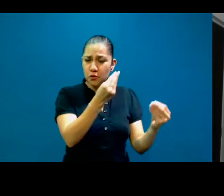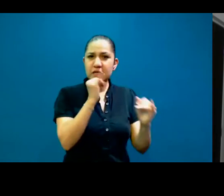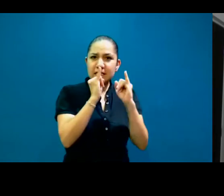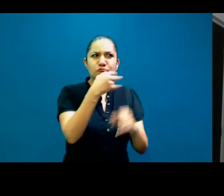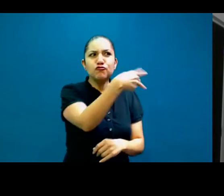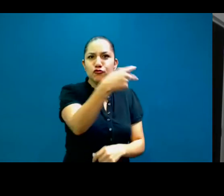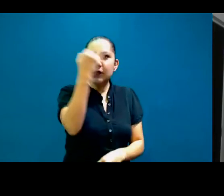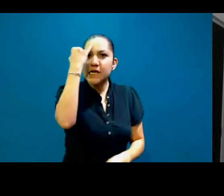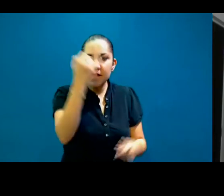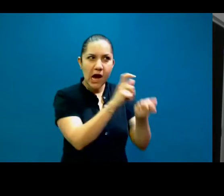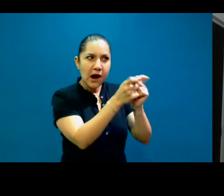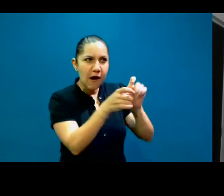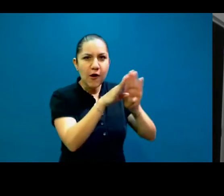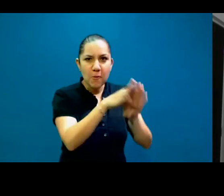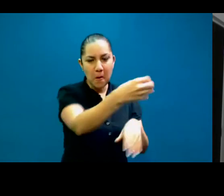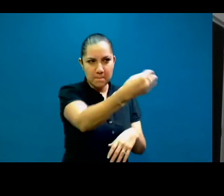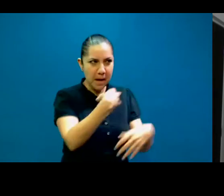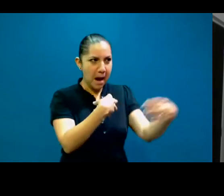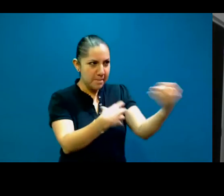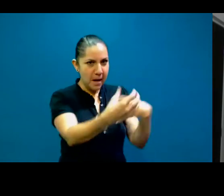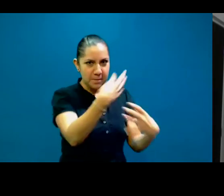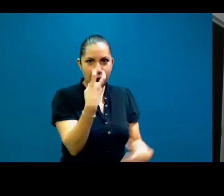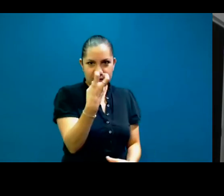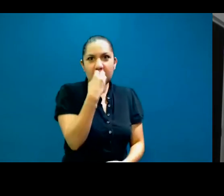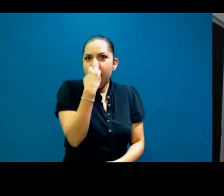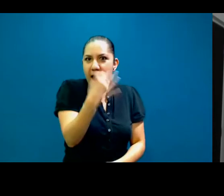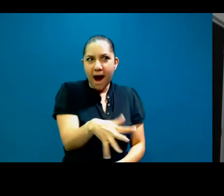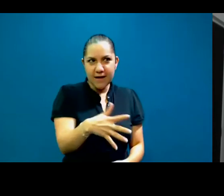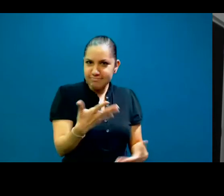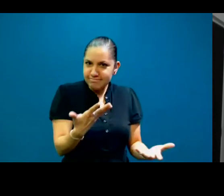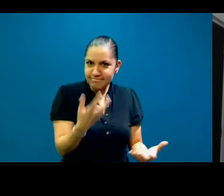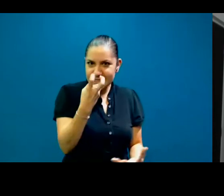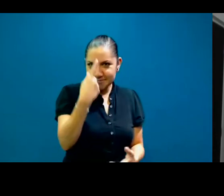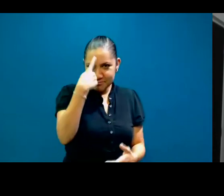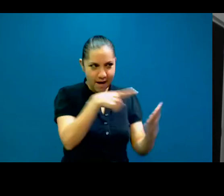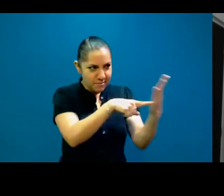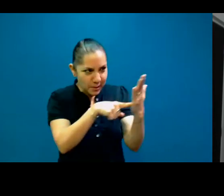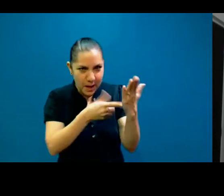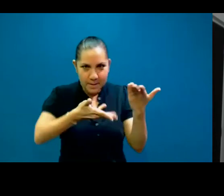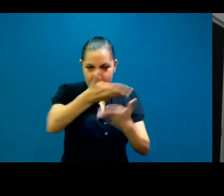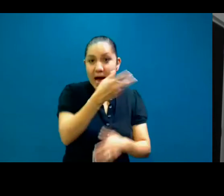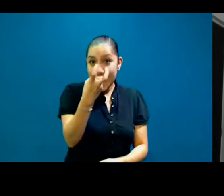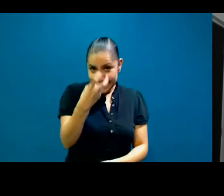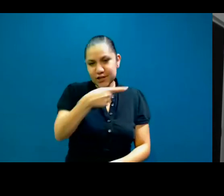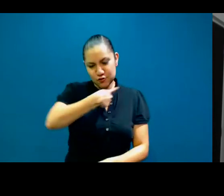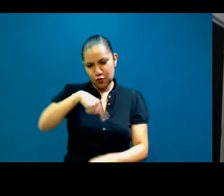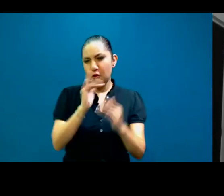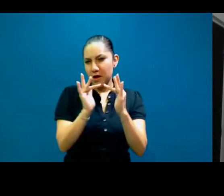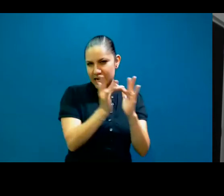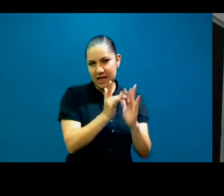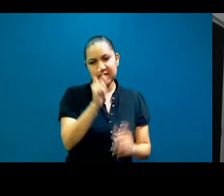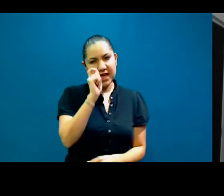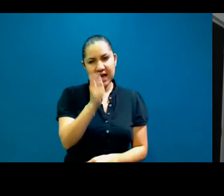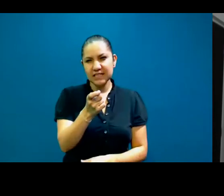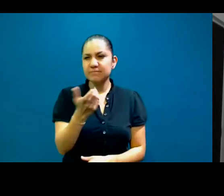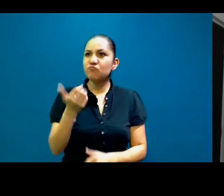traducción, y eso nos gustó. Y al final, esa va a ser la intención de la red, hacer un trabajo colaborativo entre pares, en el